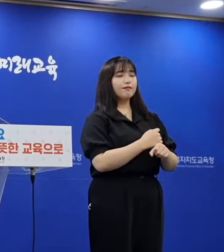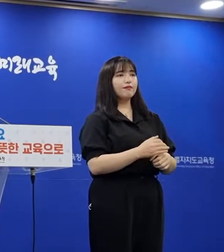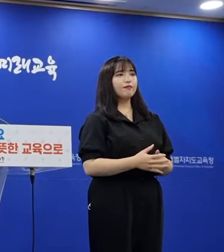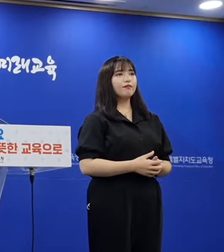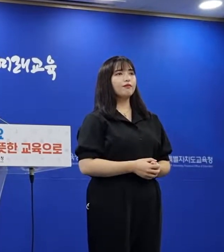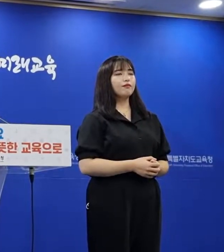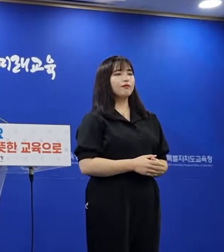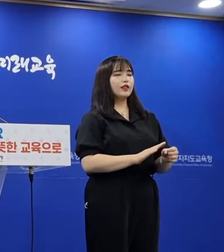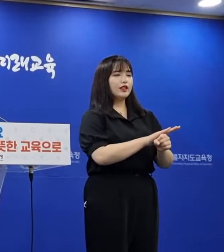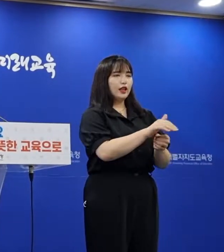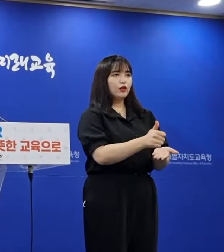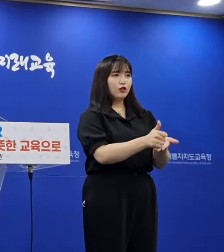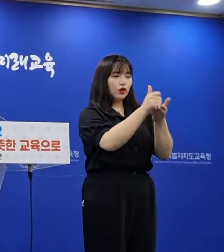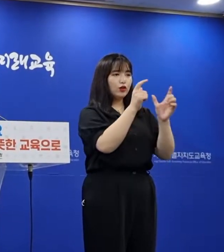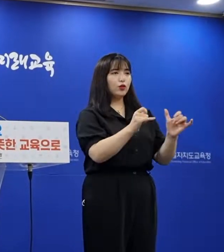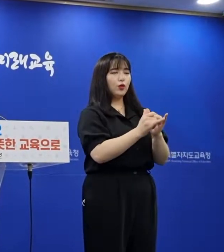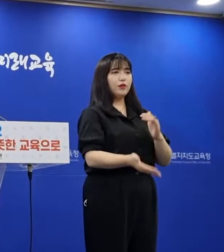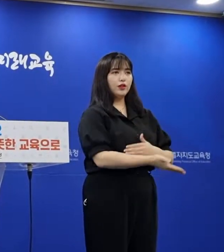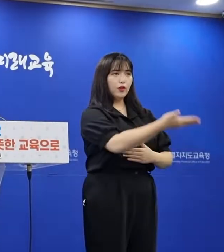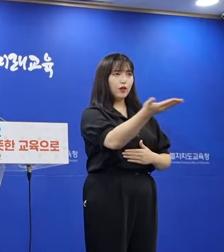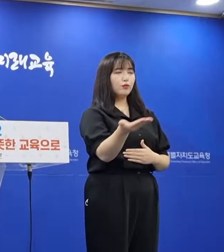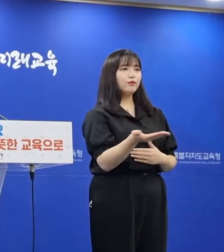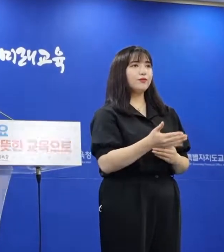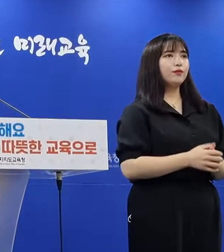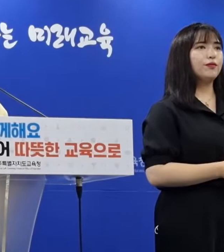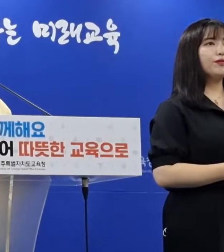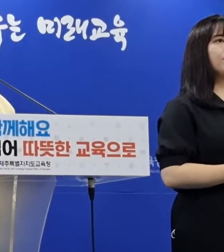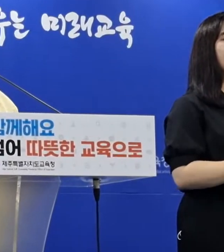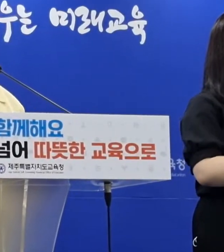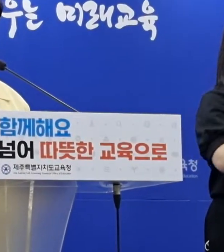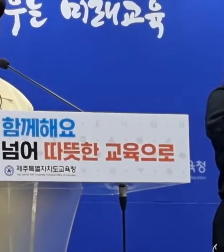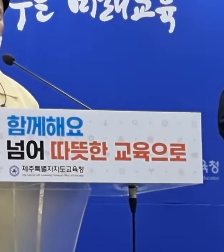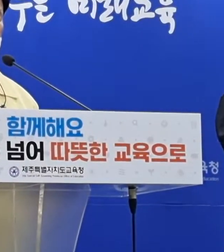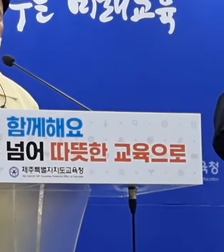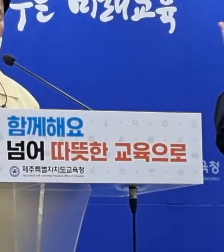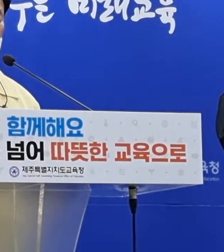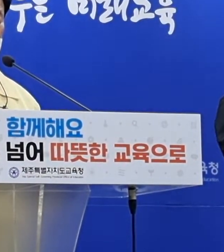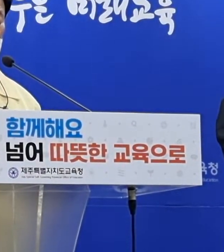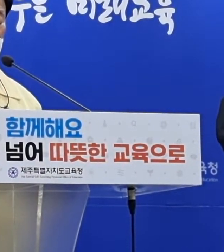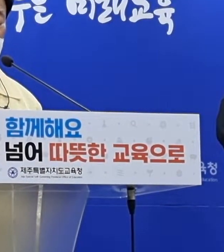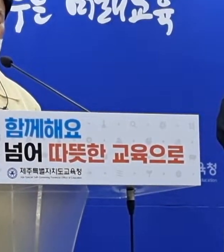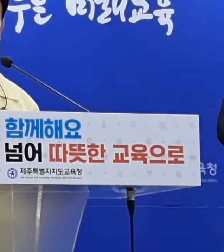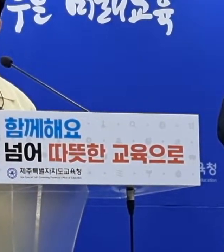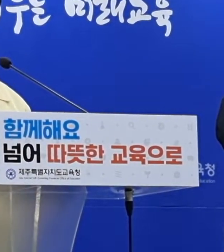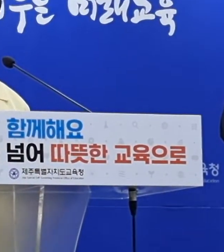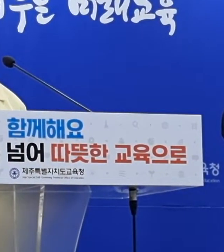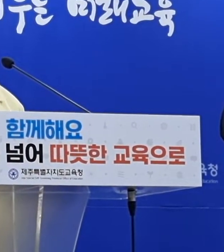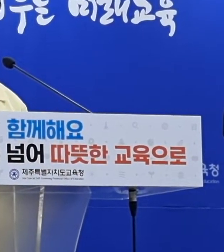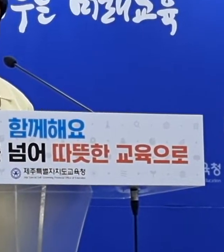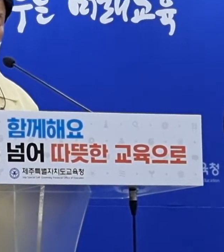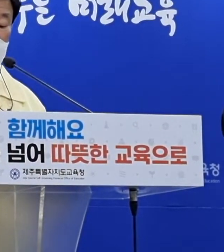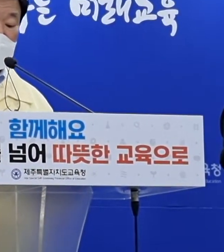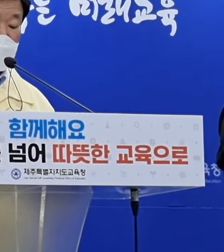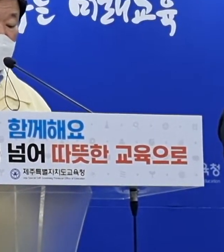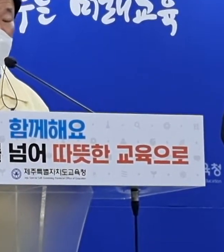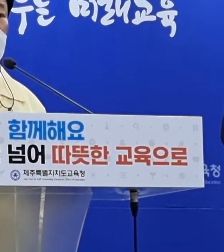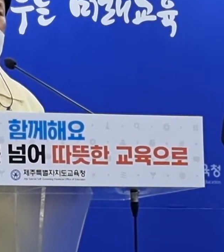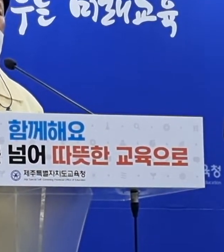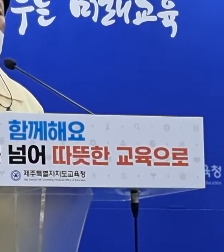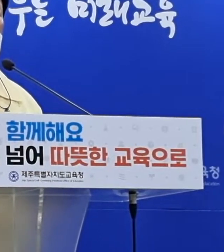사랑하고 존경하는 도민 여러분. 먼저 학생들의 안전한 배움과 성장을 책임지는